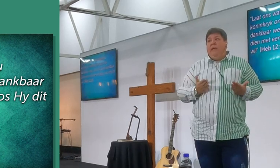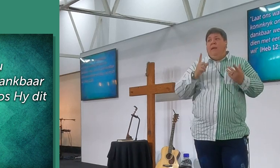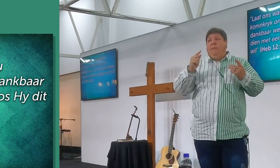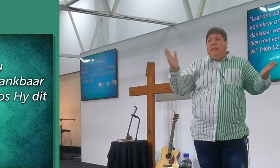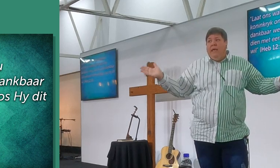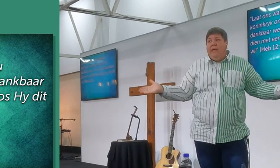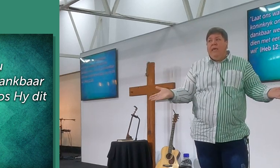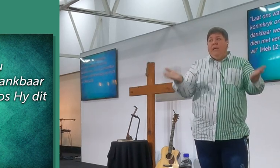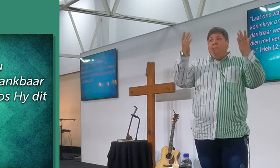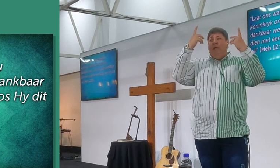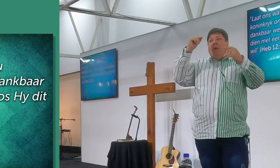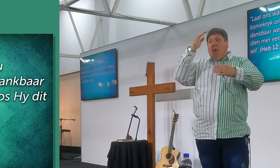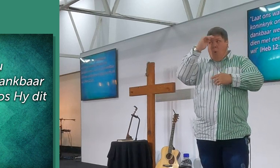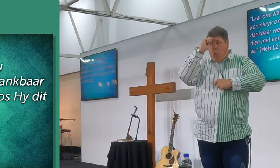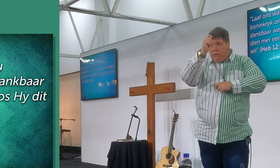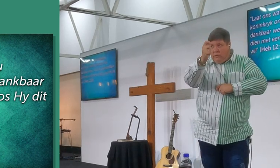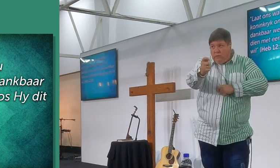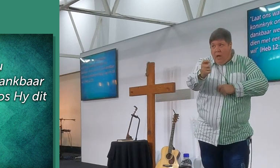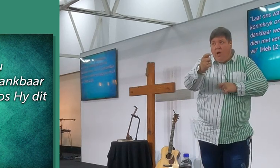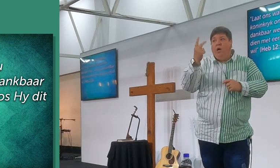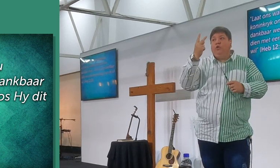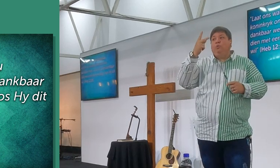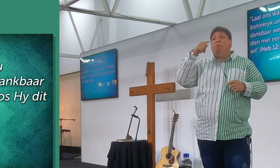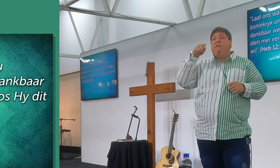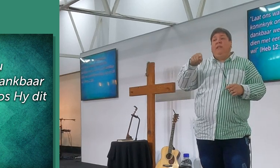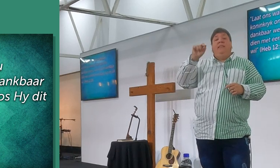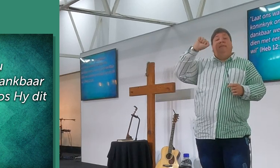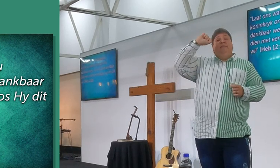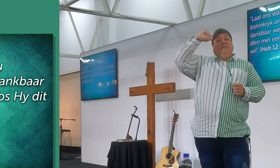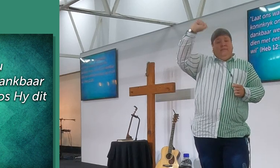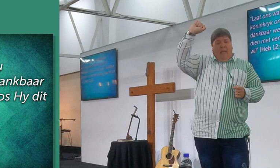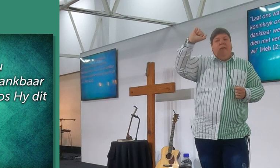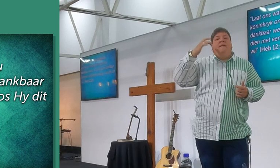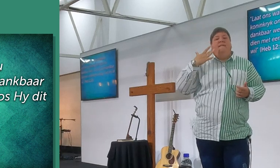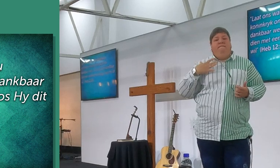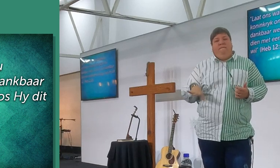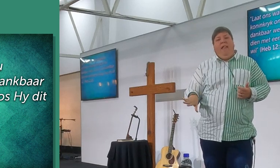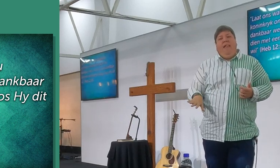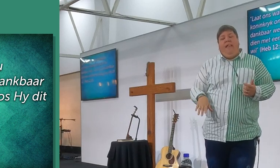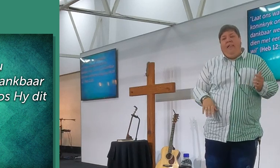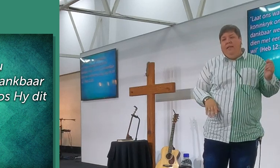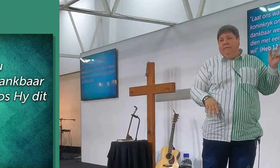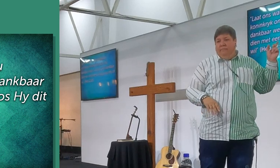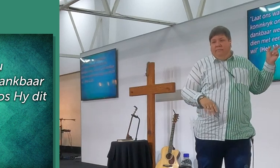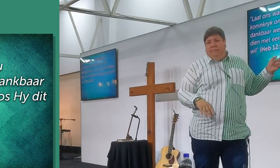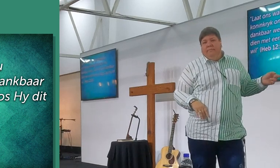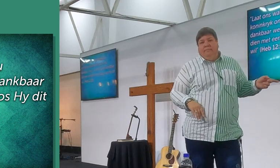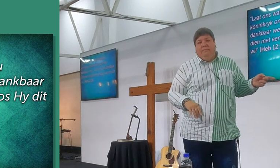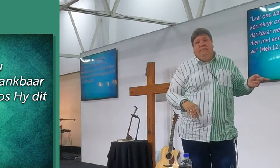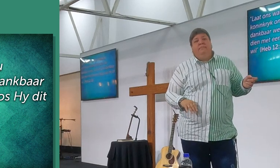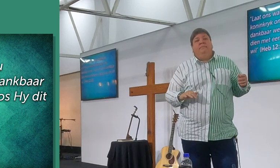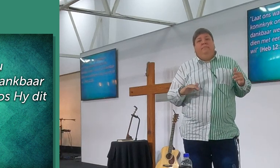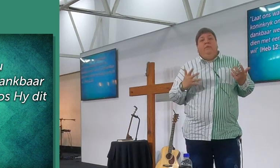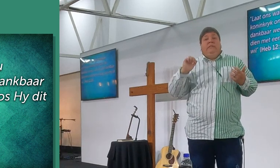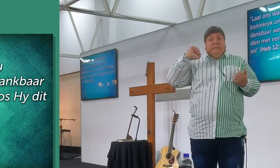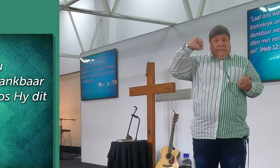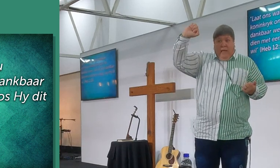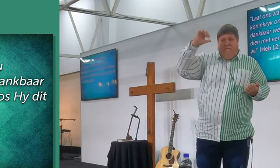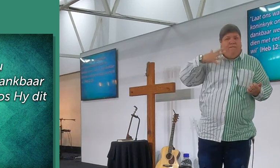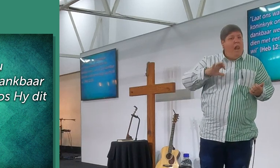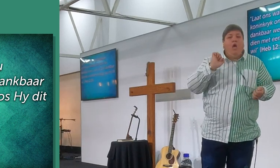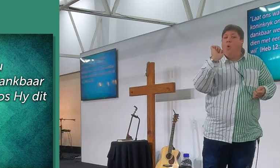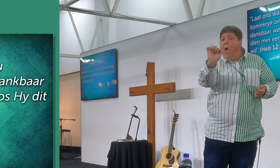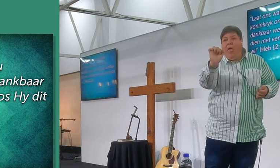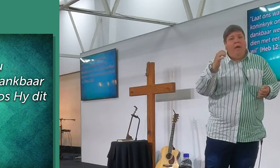omvang het, dan nou dankbaar wees, laat ons God dankbaar dien met eerbied in ons sag, soos hy dit,